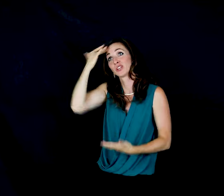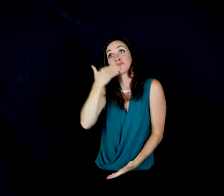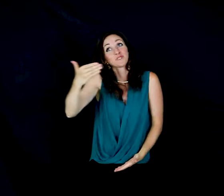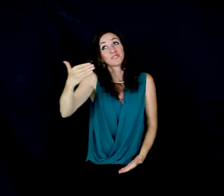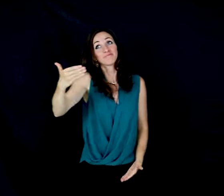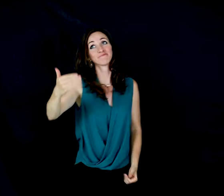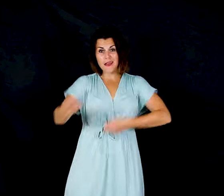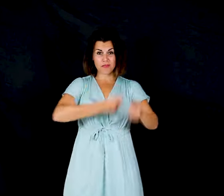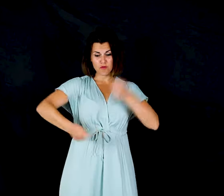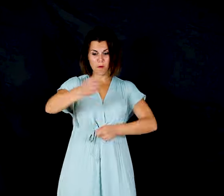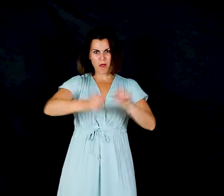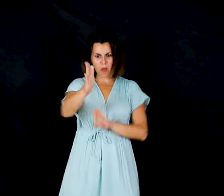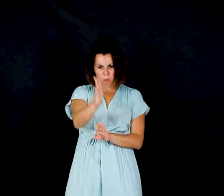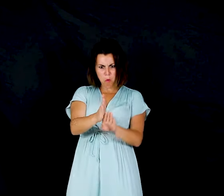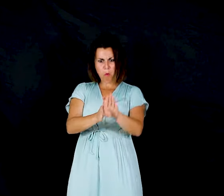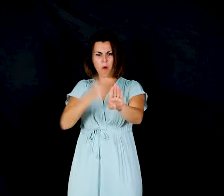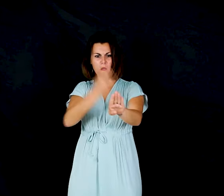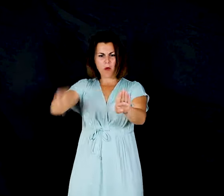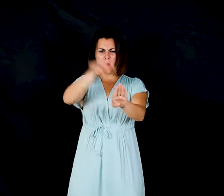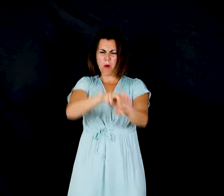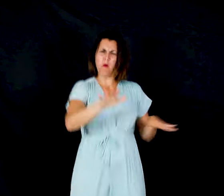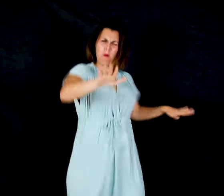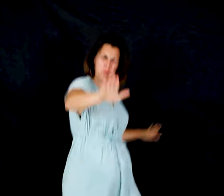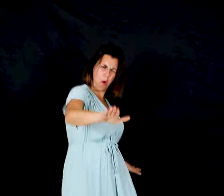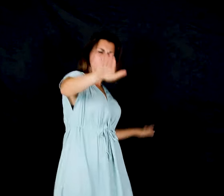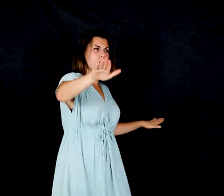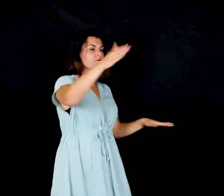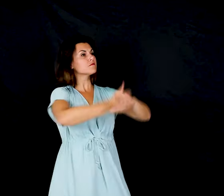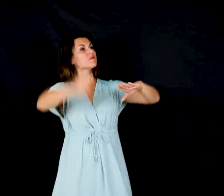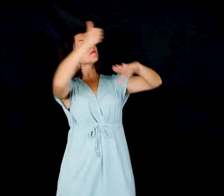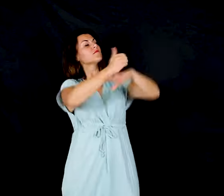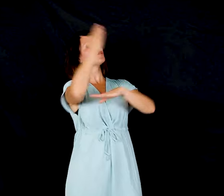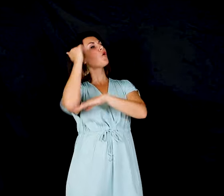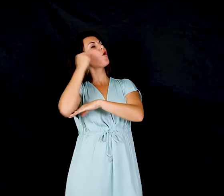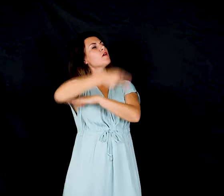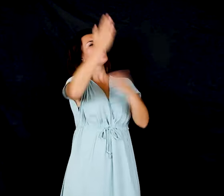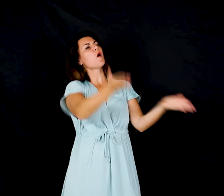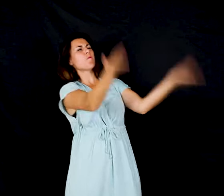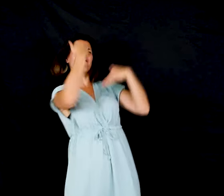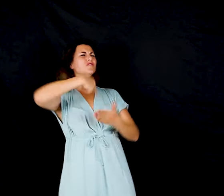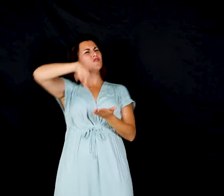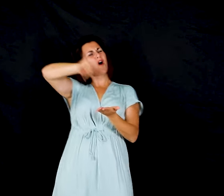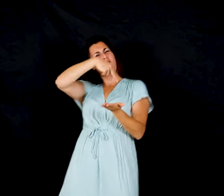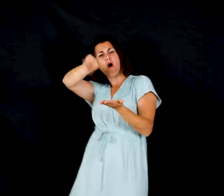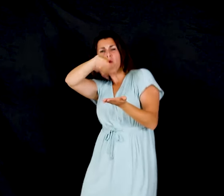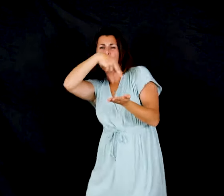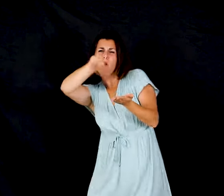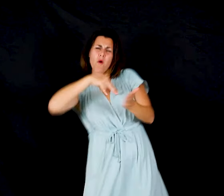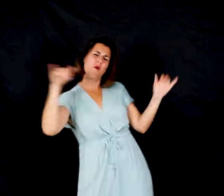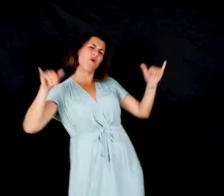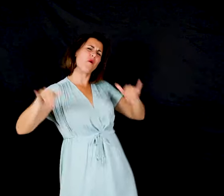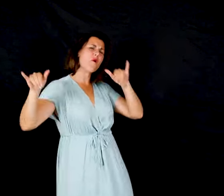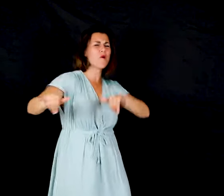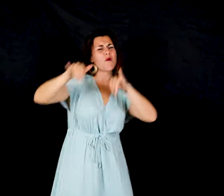'été On a surfé sur la croissance Kim Jong Un, sur la piste de danse Oh